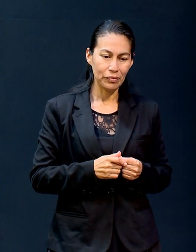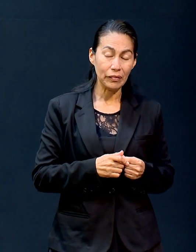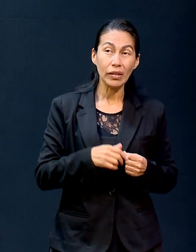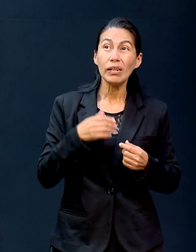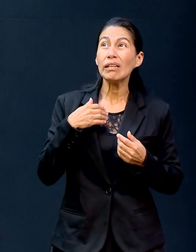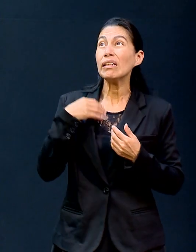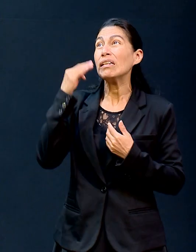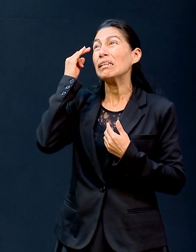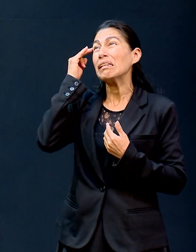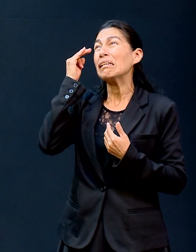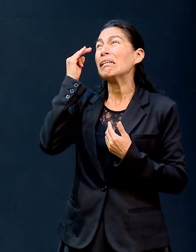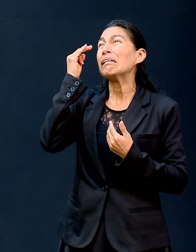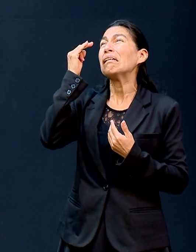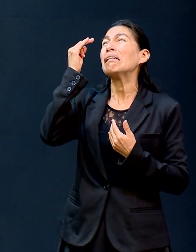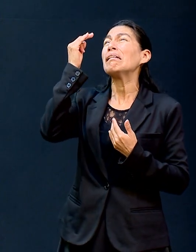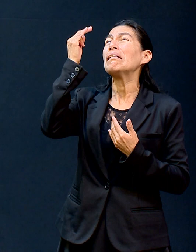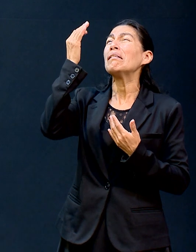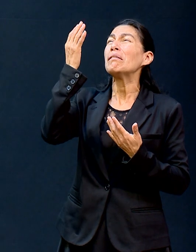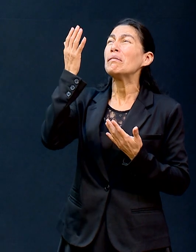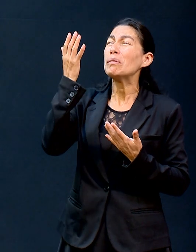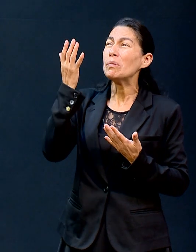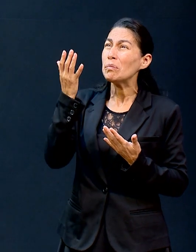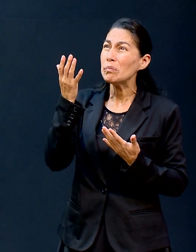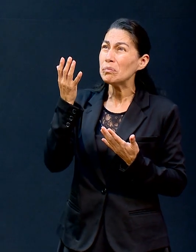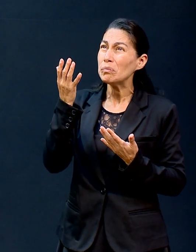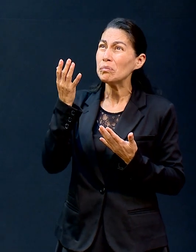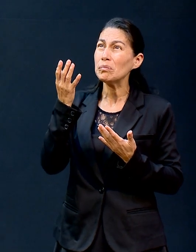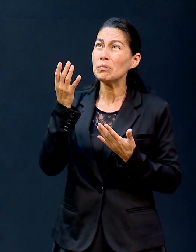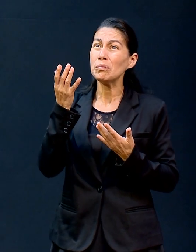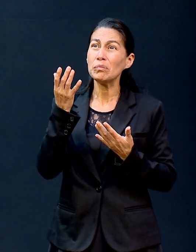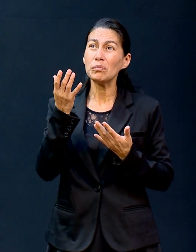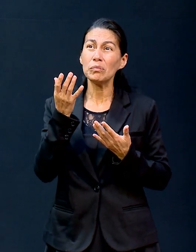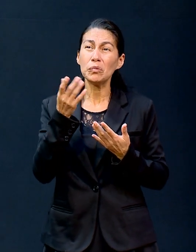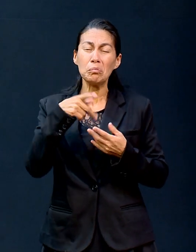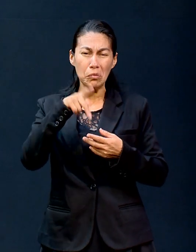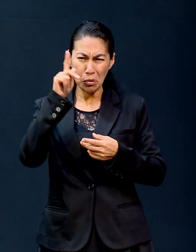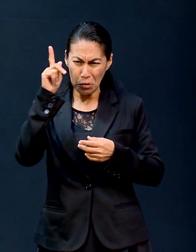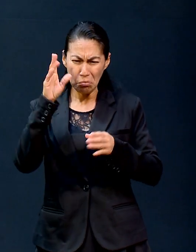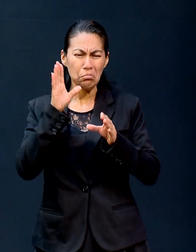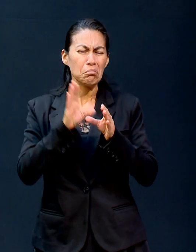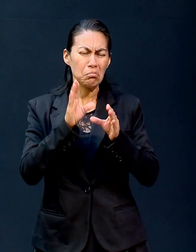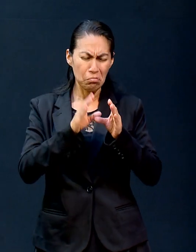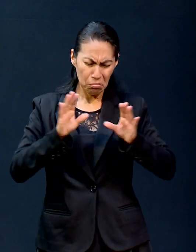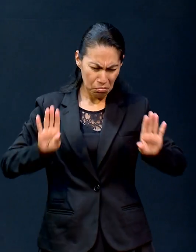ya verás que más allá